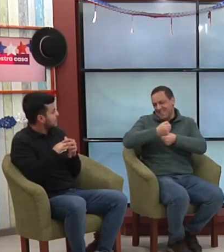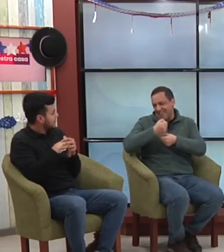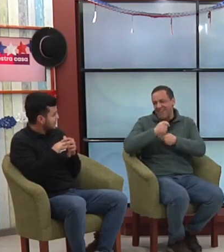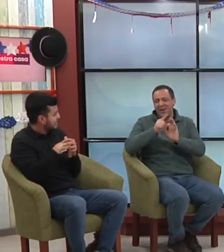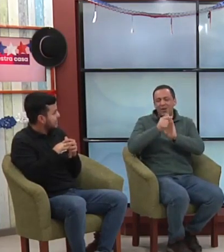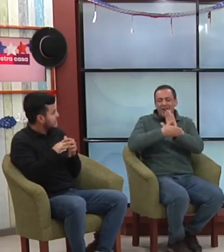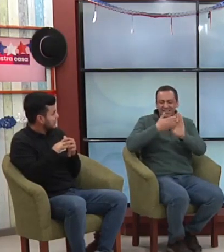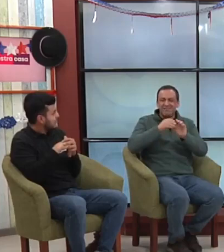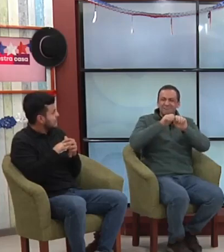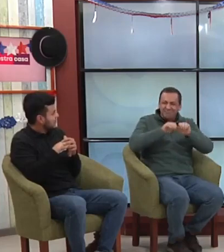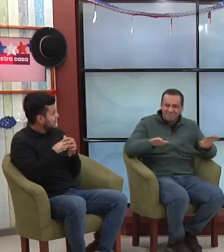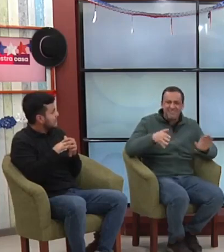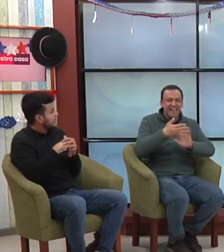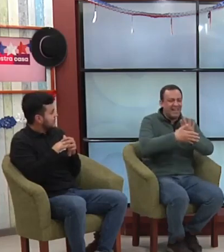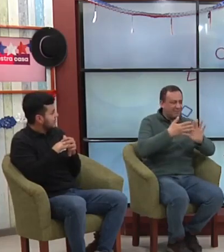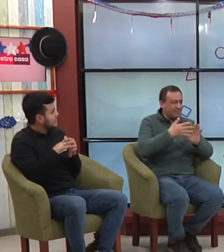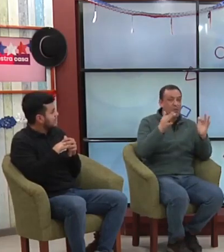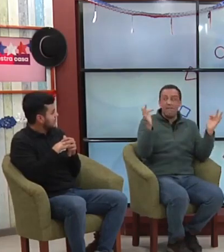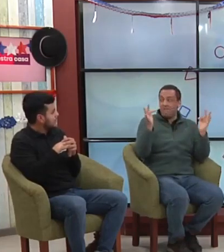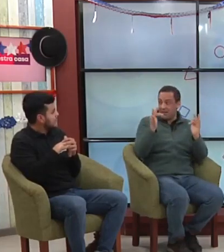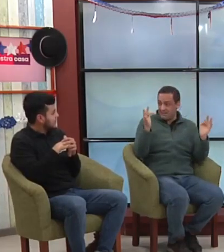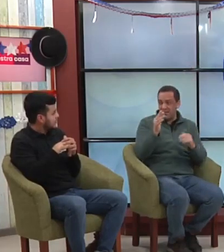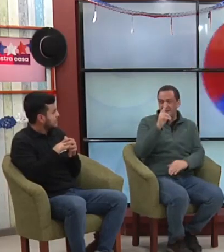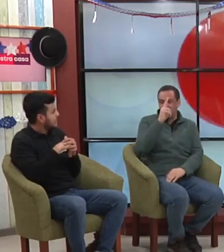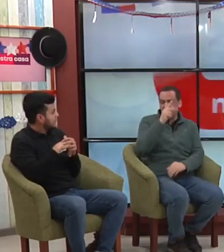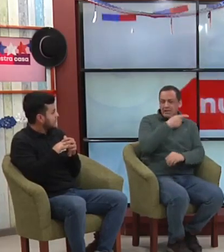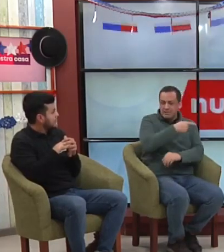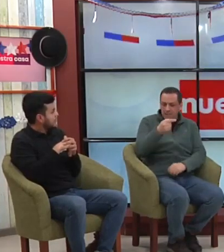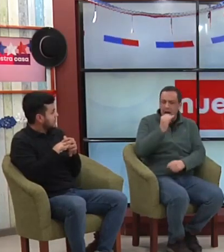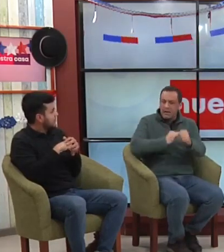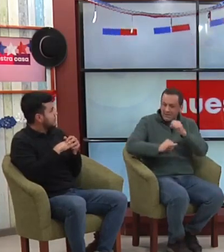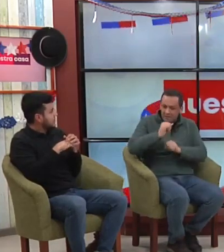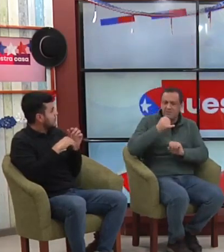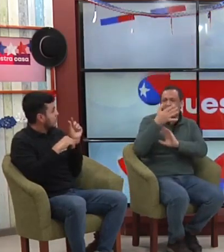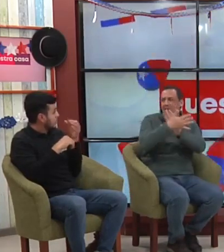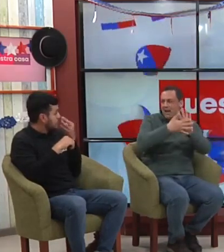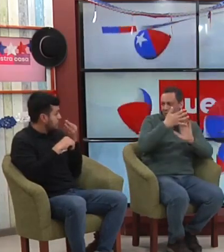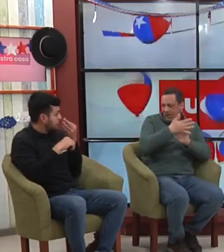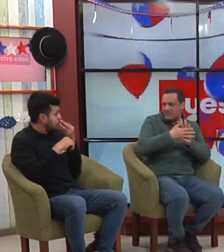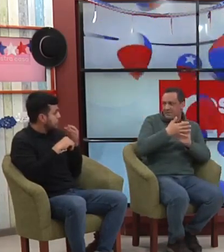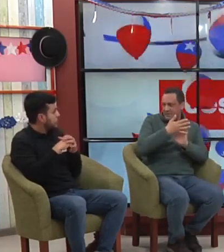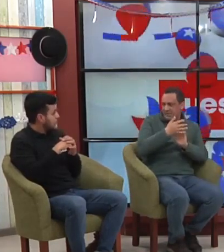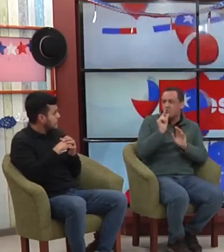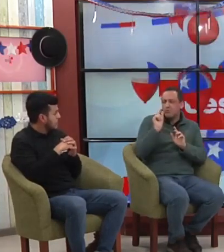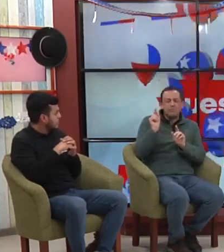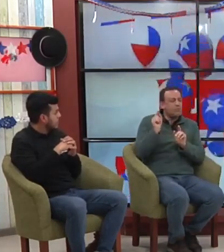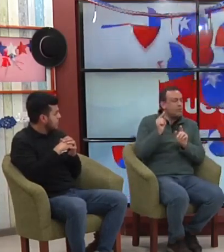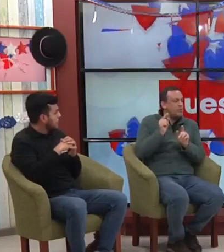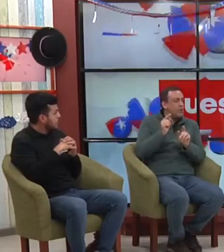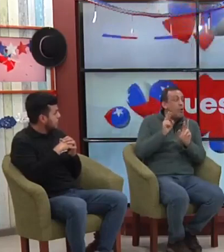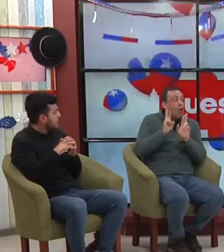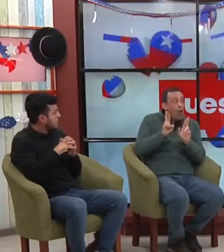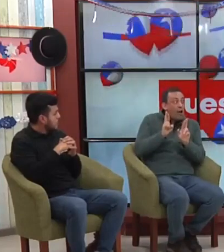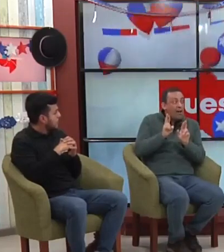ENCE BIOBIO felicidades en esta semana internacional de las lenguas de señas y ojalá podamos encontrar vengan a vernos seguido